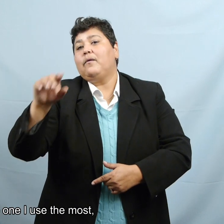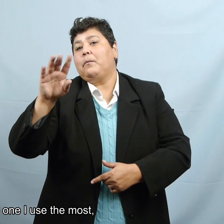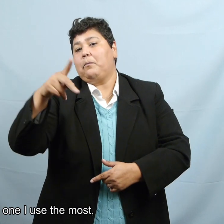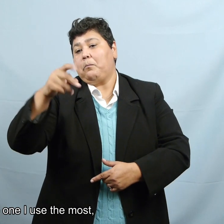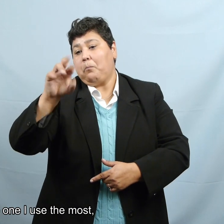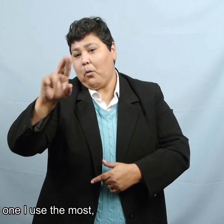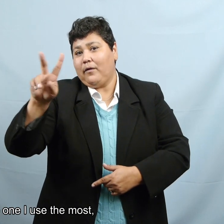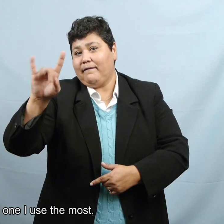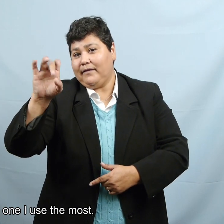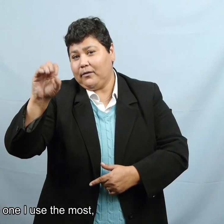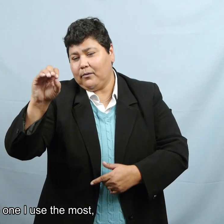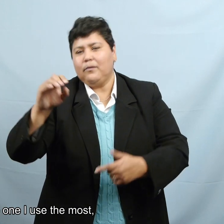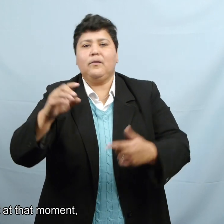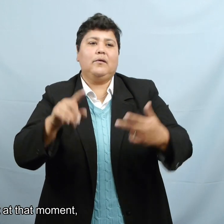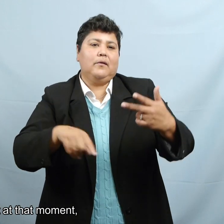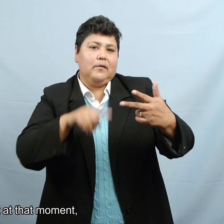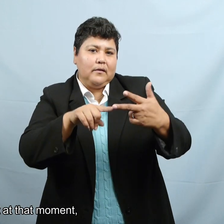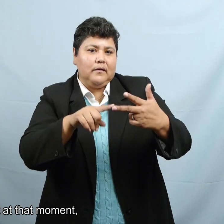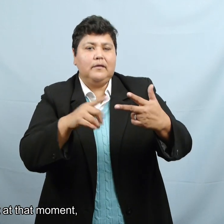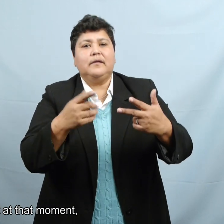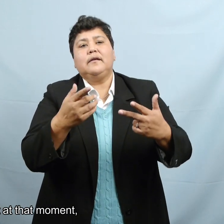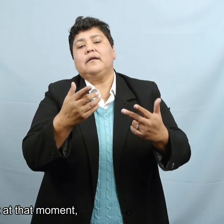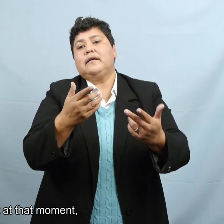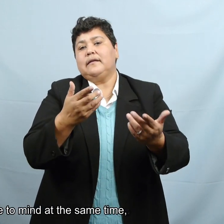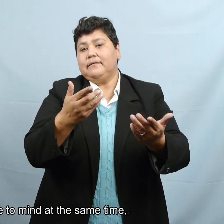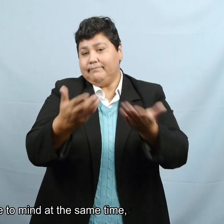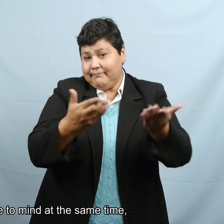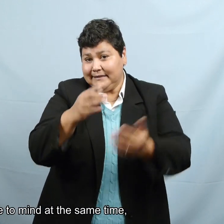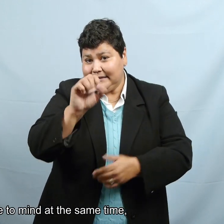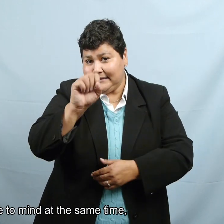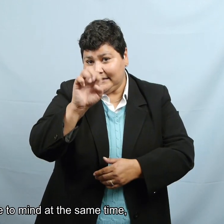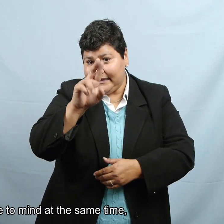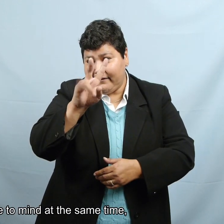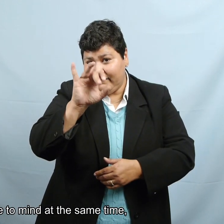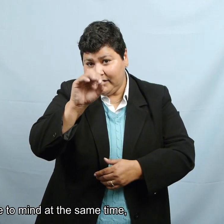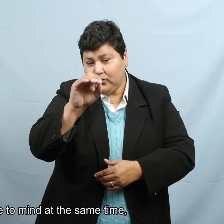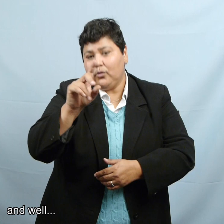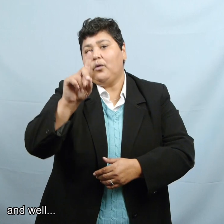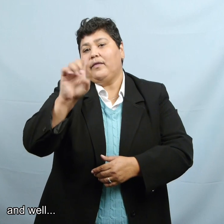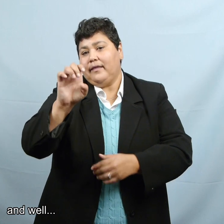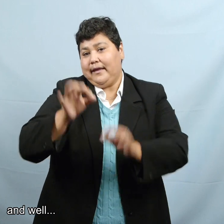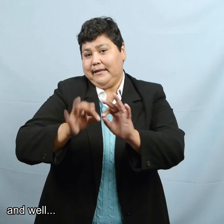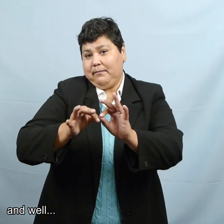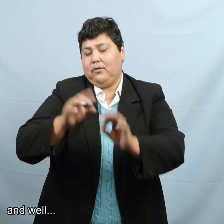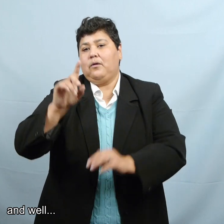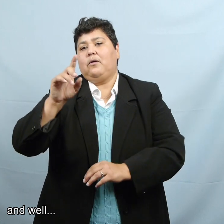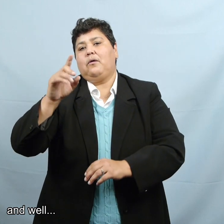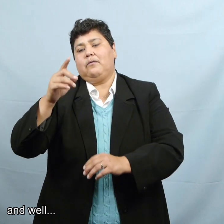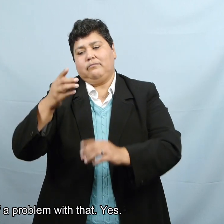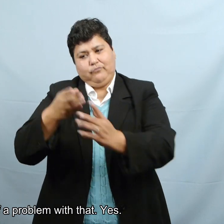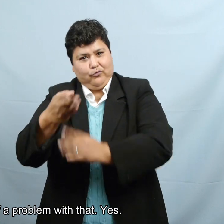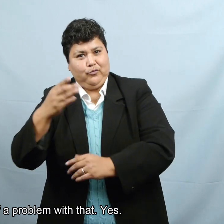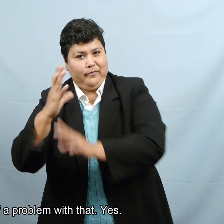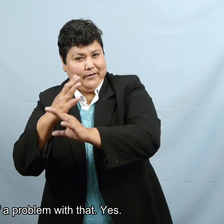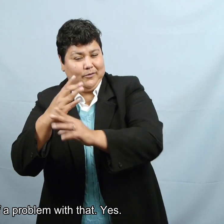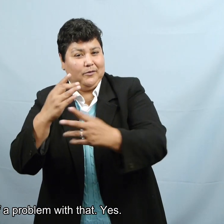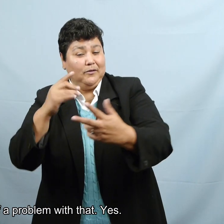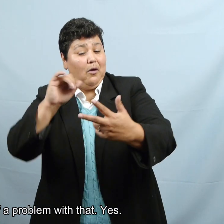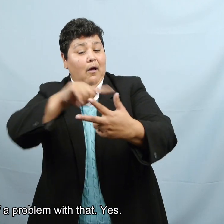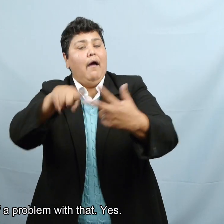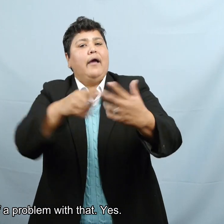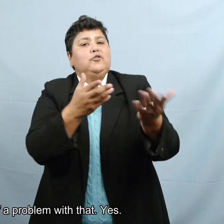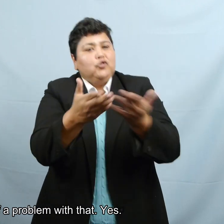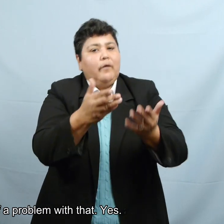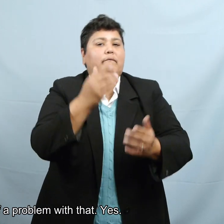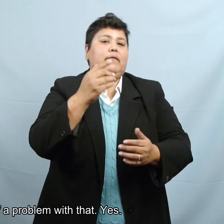video. Es lo que más utilizo. Pero en ese momento me llegaron los tres al mismo tiempo. Y pues, eso, tuve un poco